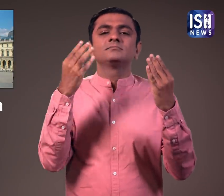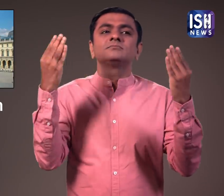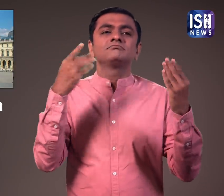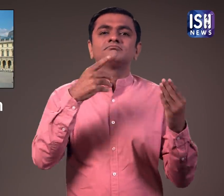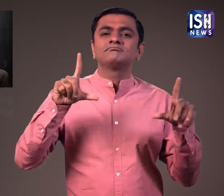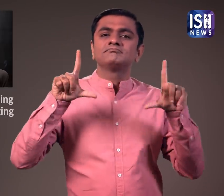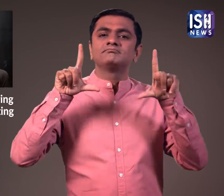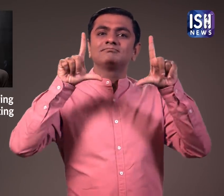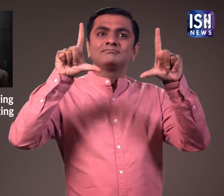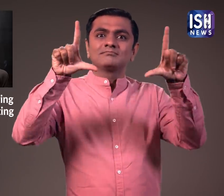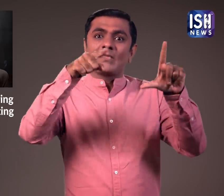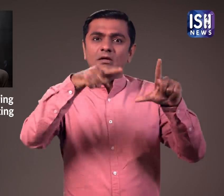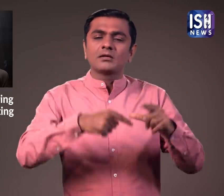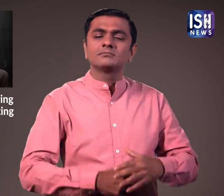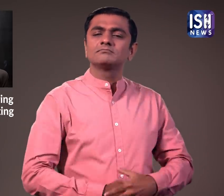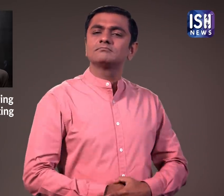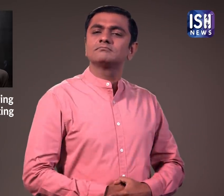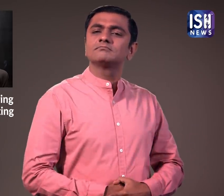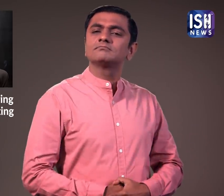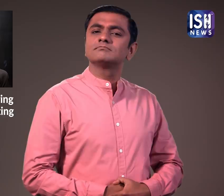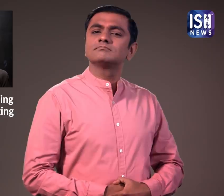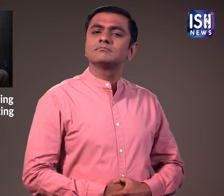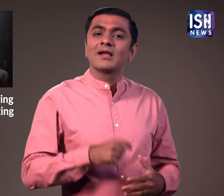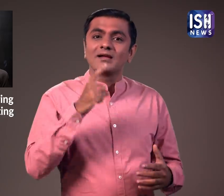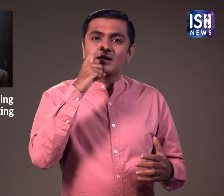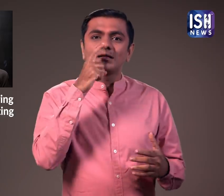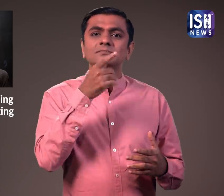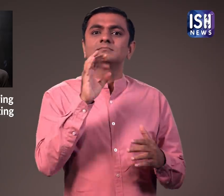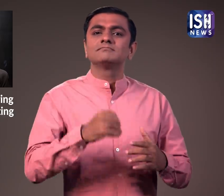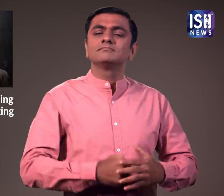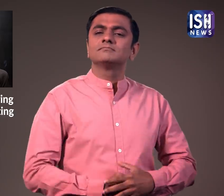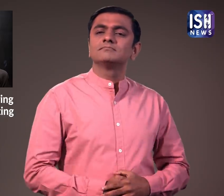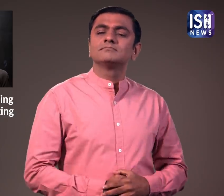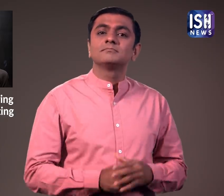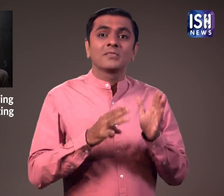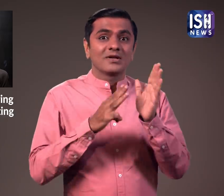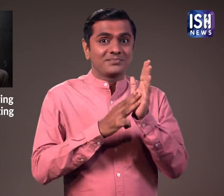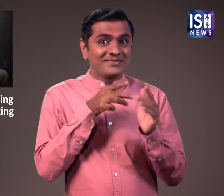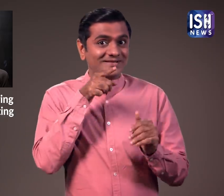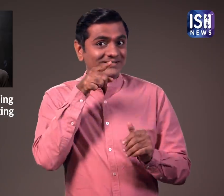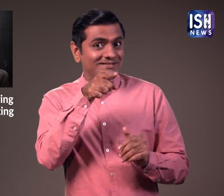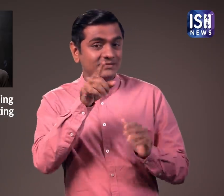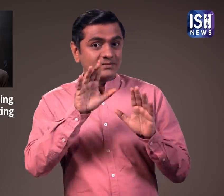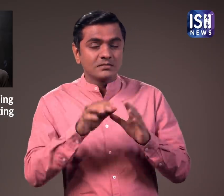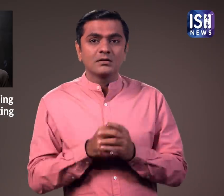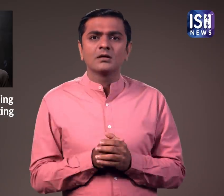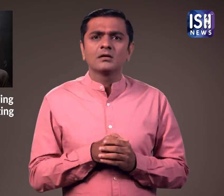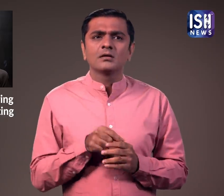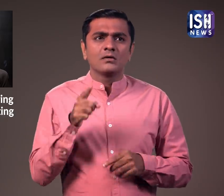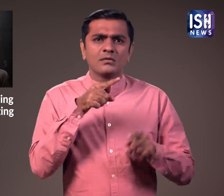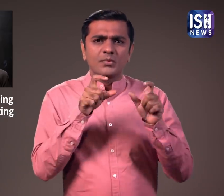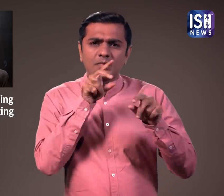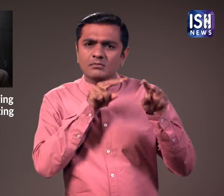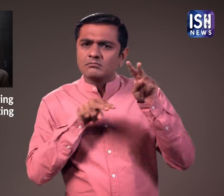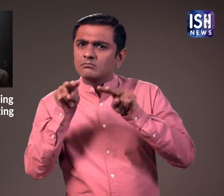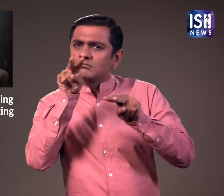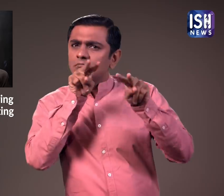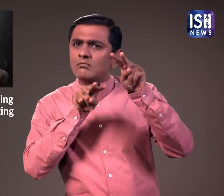है। इसकी अनुमानत कीमत 900